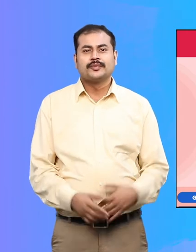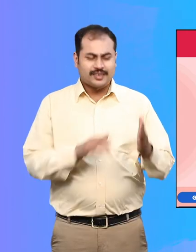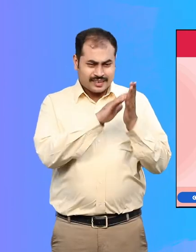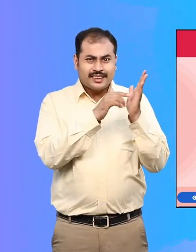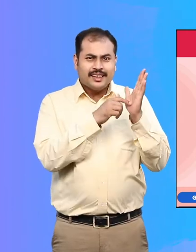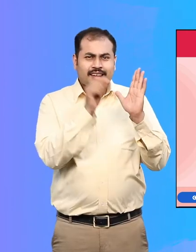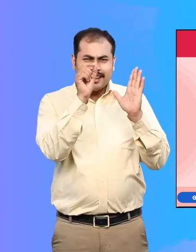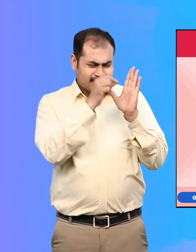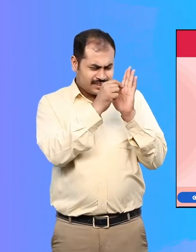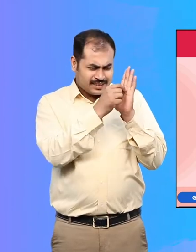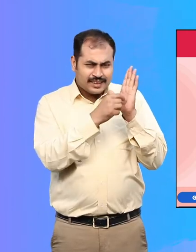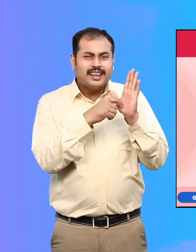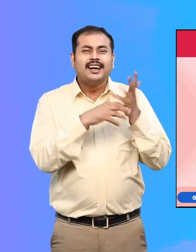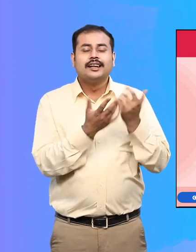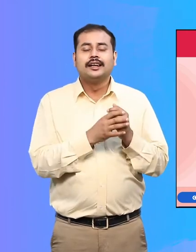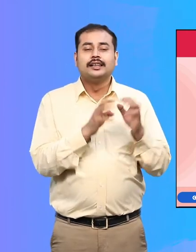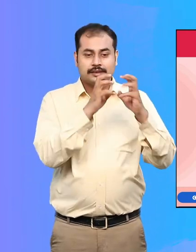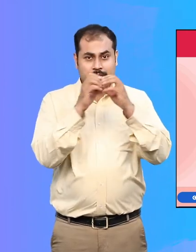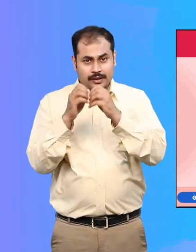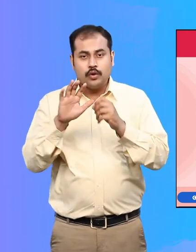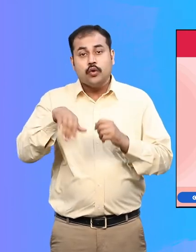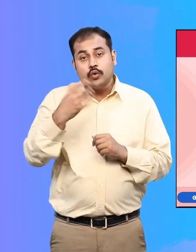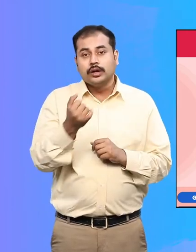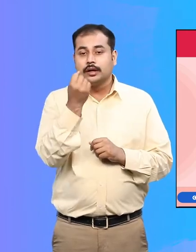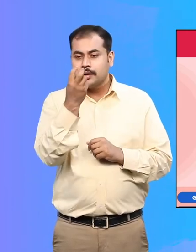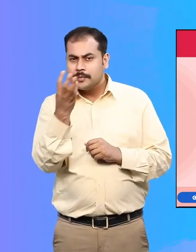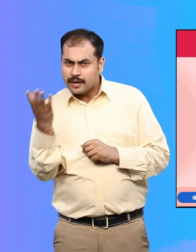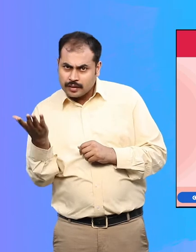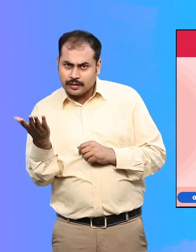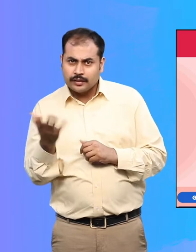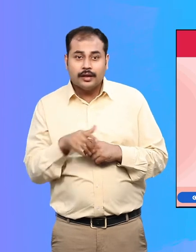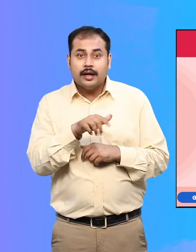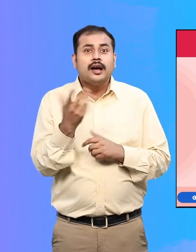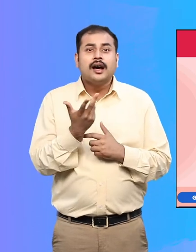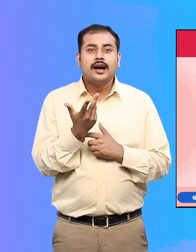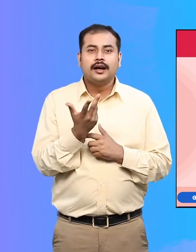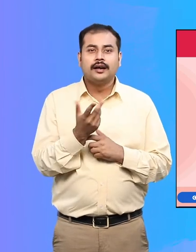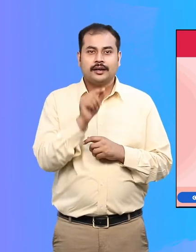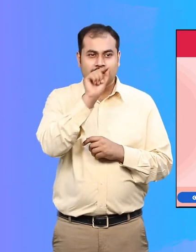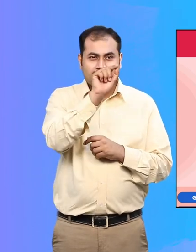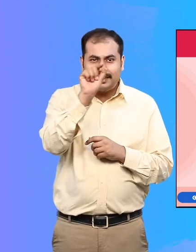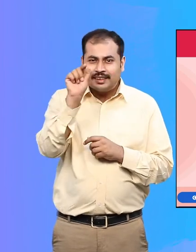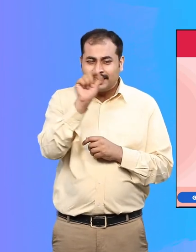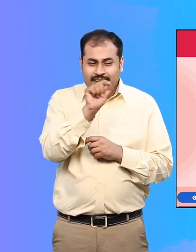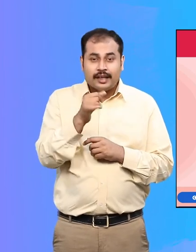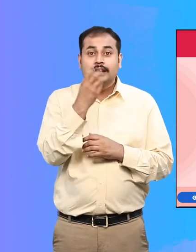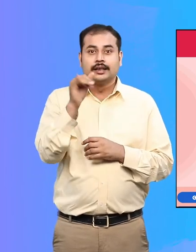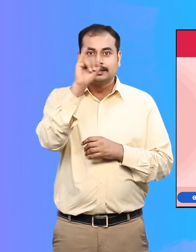प्रेल लिपी में अक्षर और अंक लिखने के लिए छै बिंदूओं से बने विभिन सांचों का